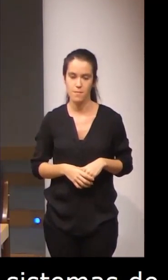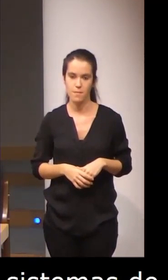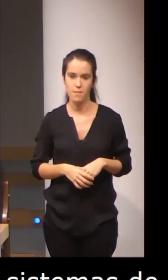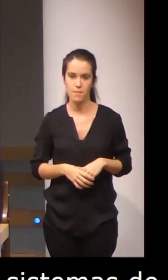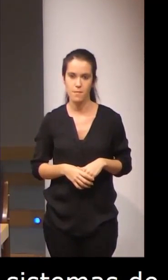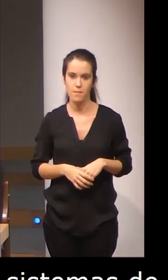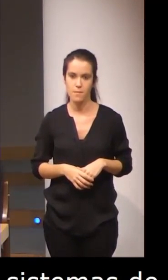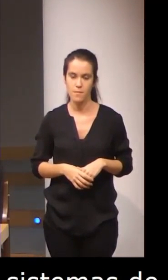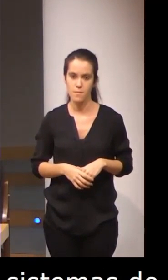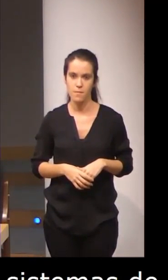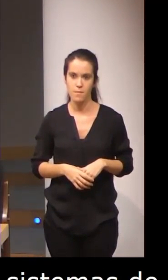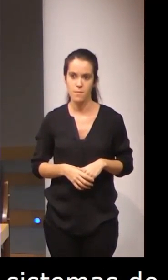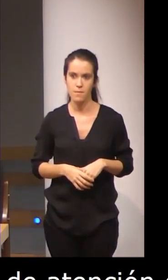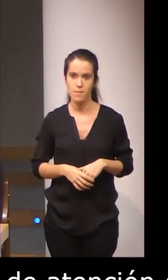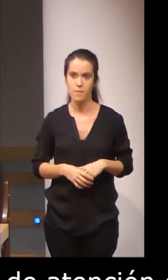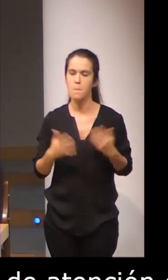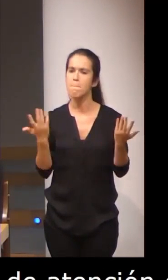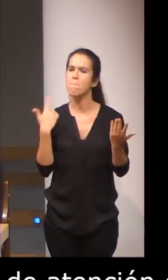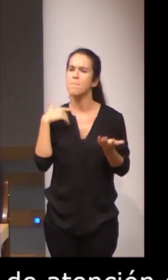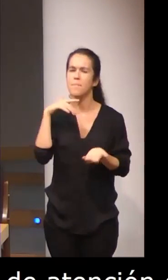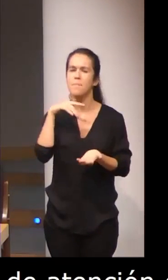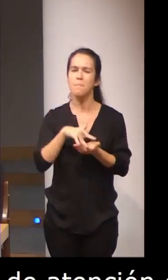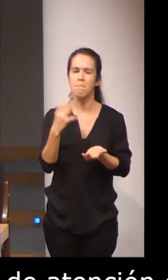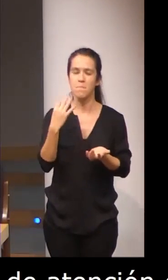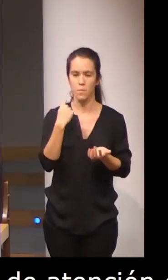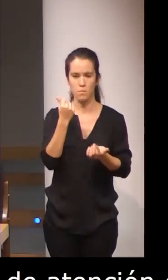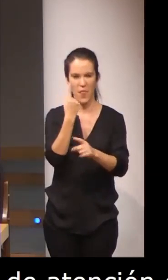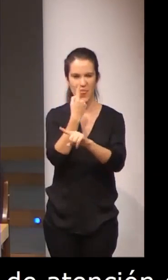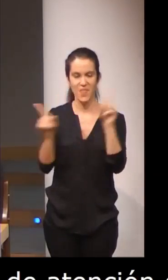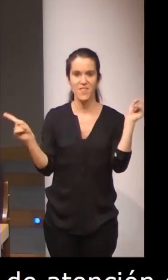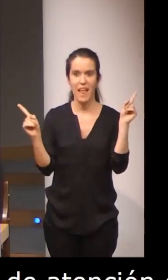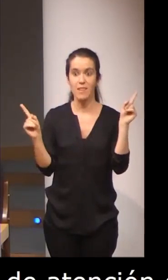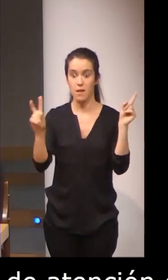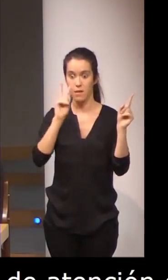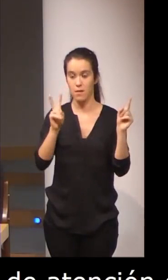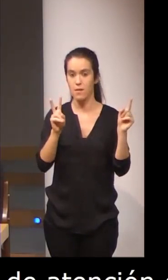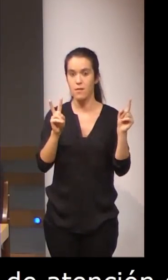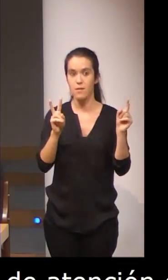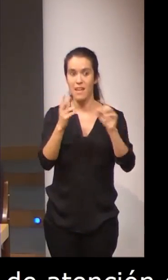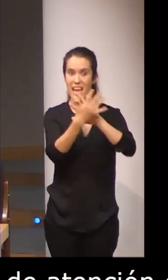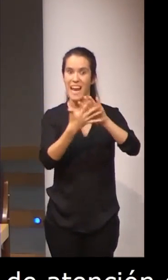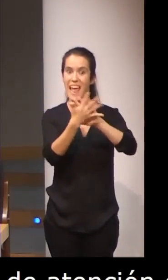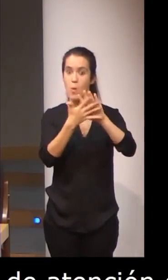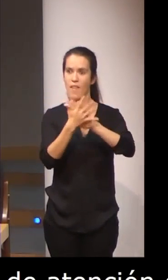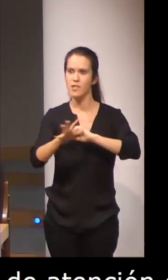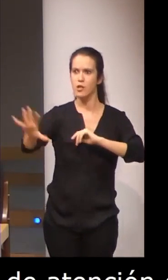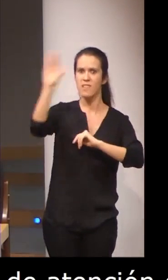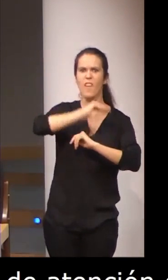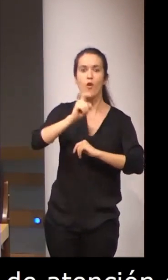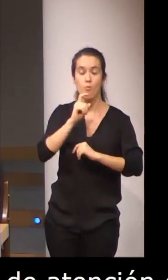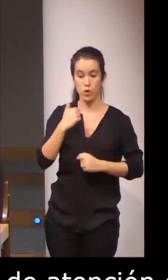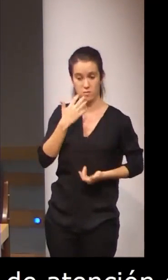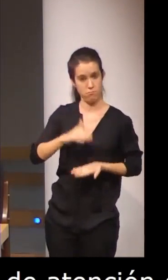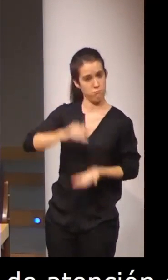Hay una diferencia cuando vemos cómo se comprende la lengua de signos. Los signantes nativos